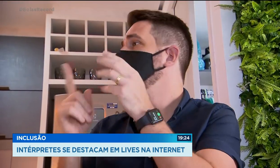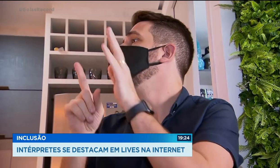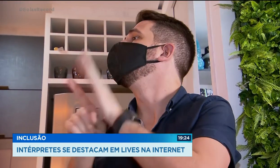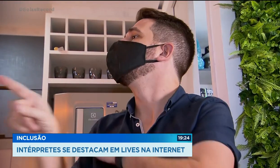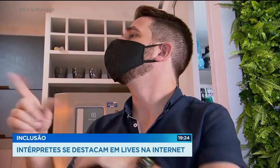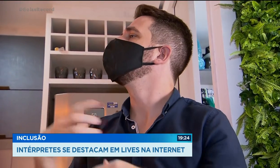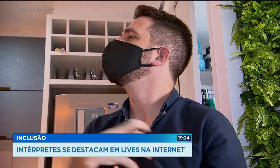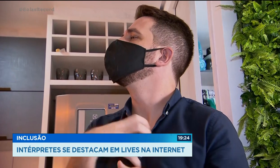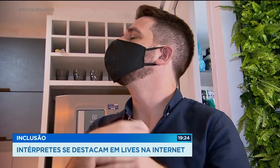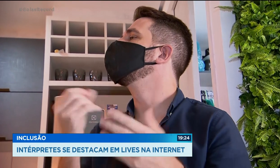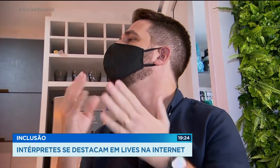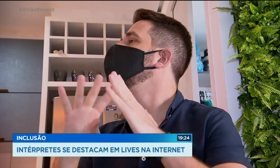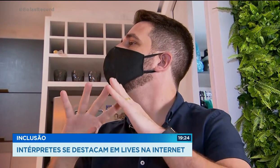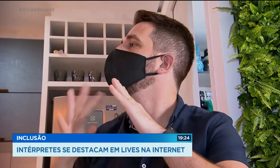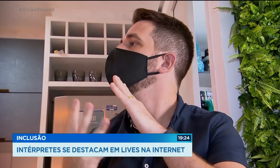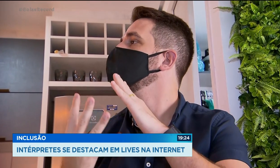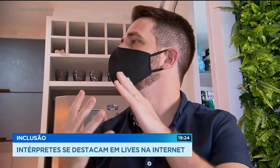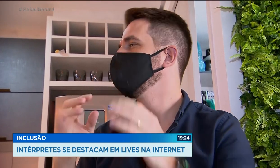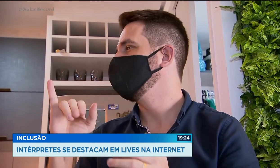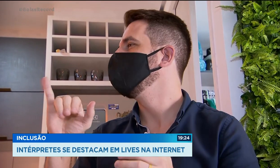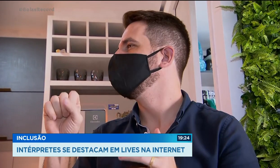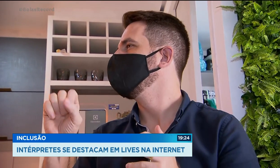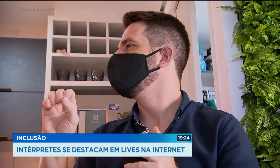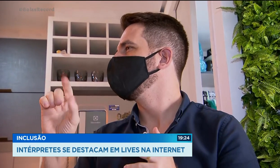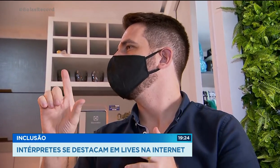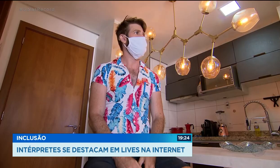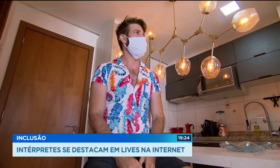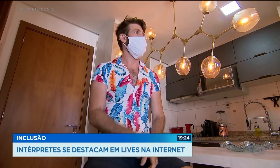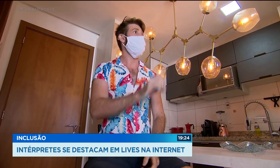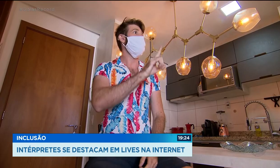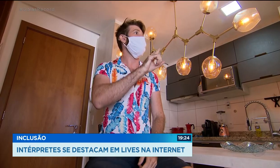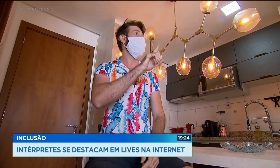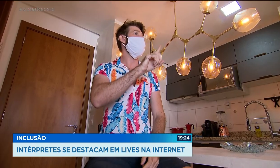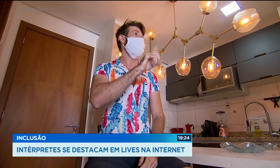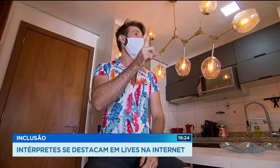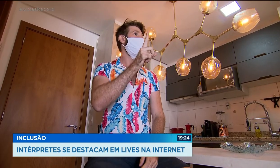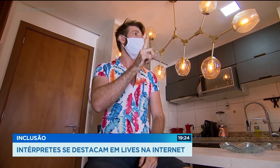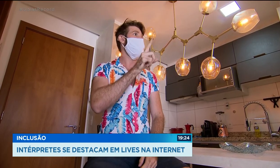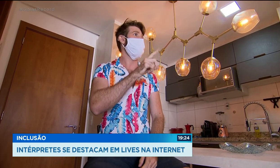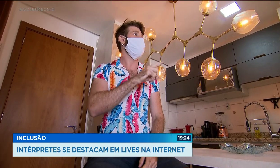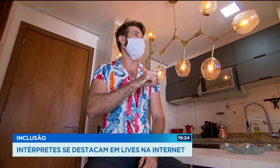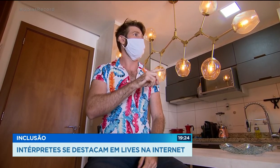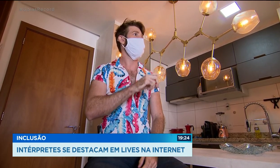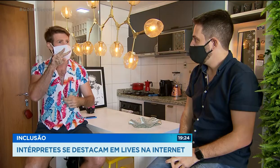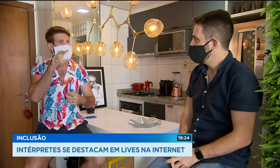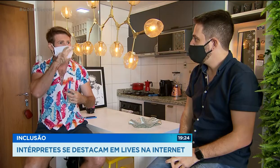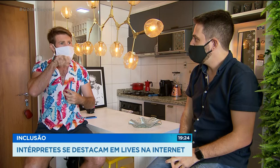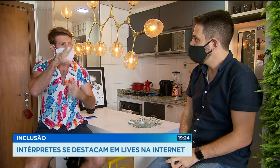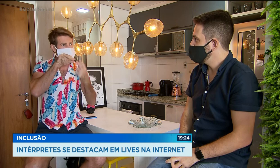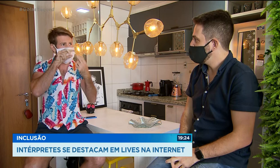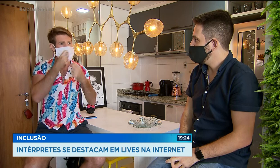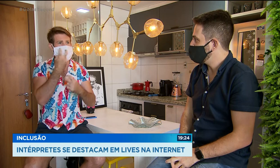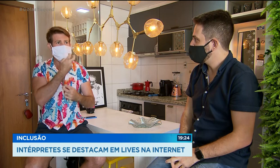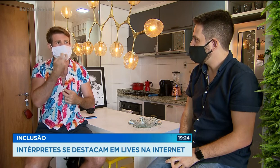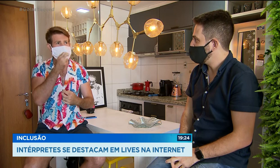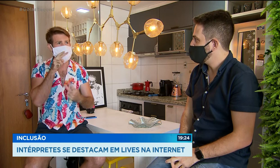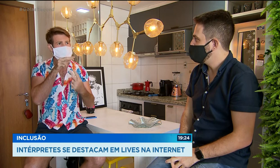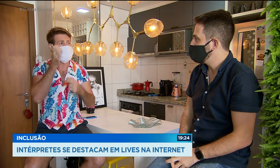onde todos usam máscaras para se proteger do vírus, a comunicação ficou ainda mais difícil. Eu preciso ter esse contato, eu